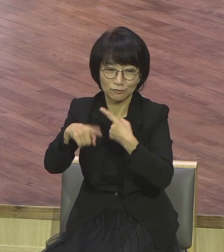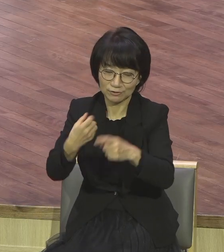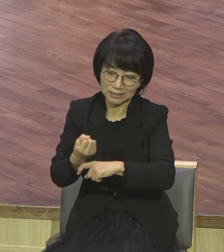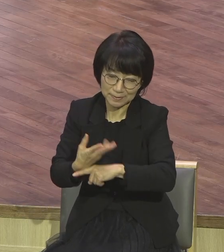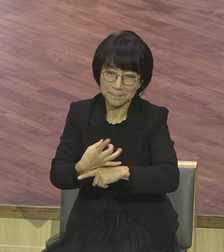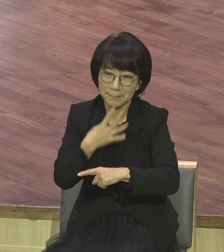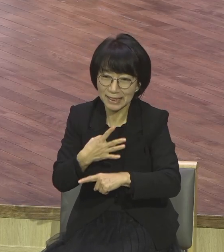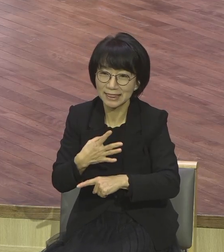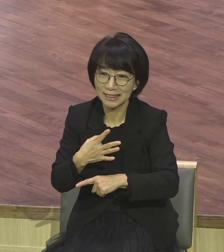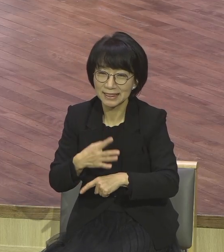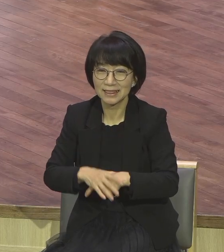그래서 이런